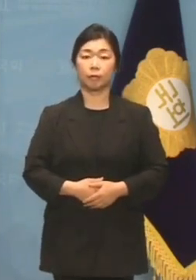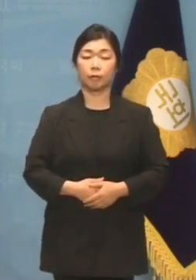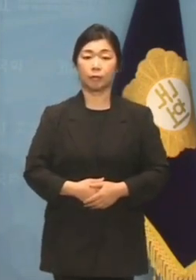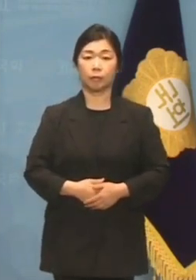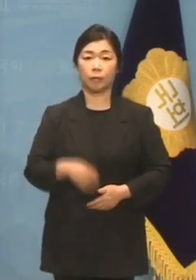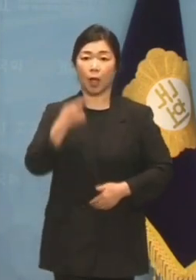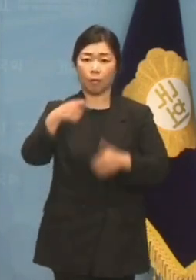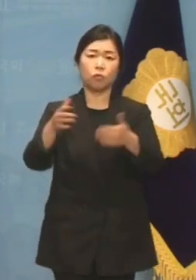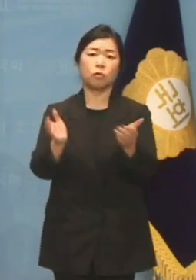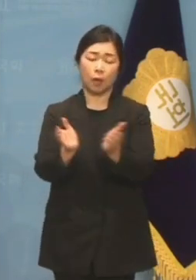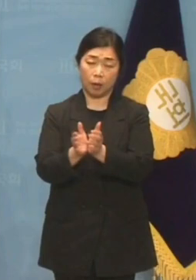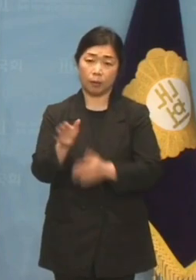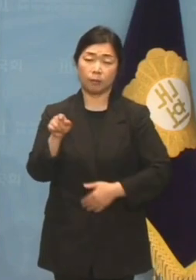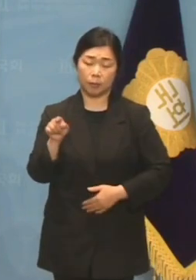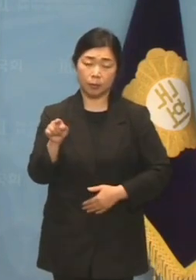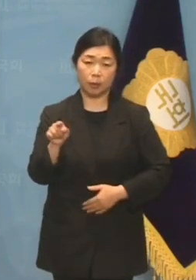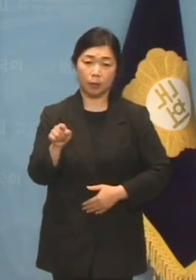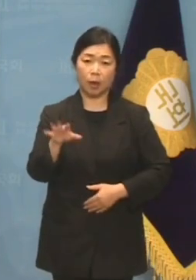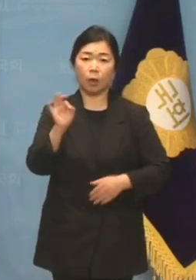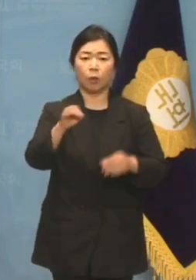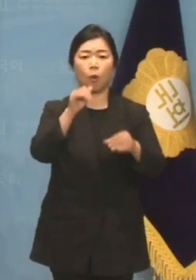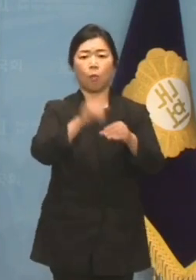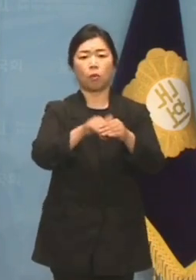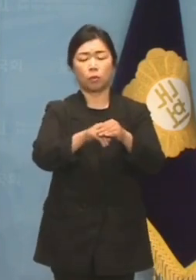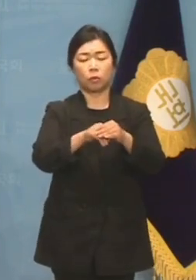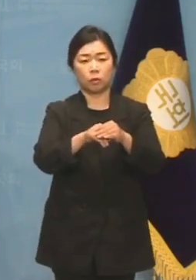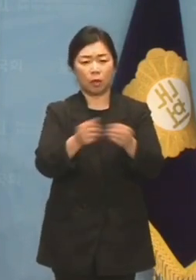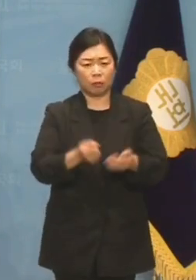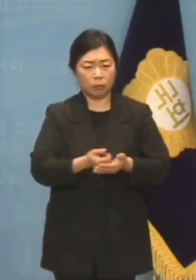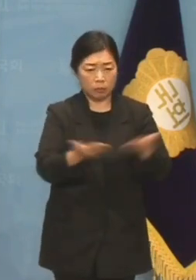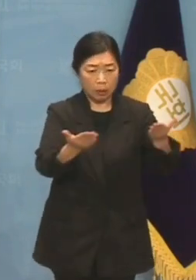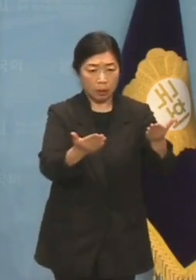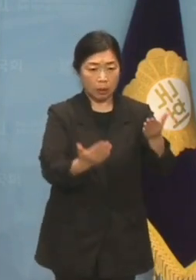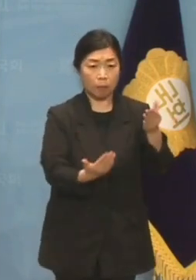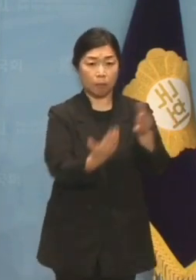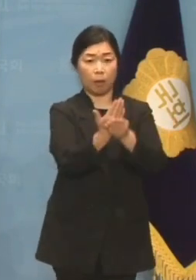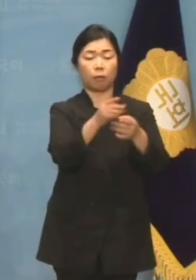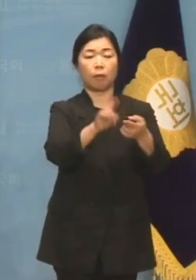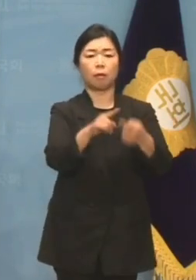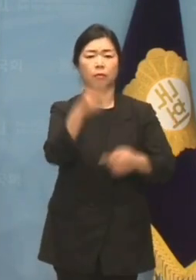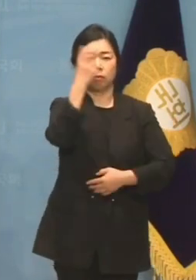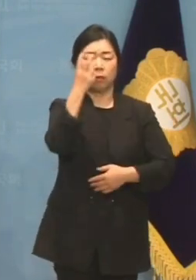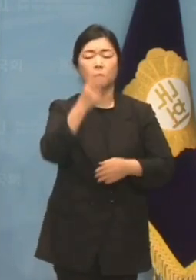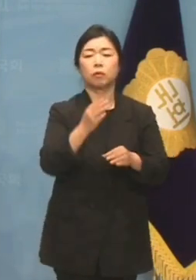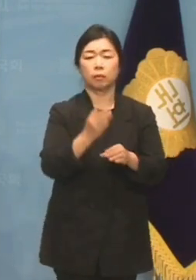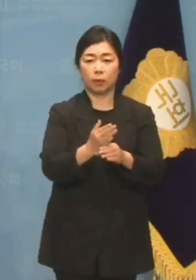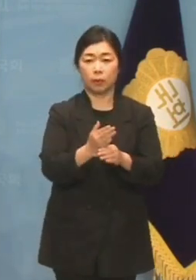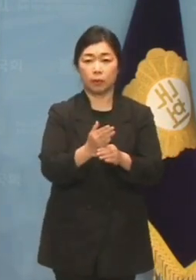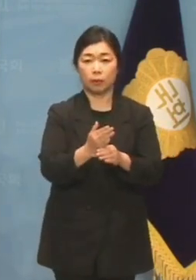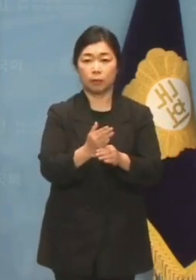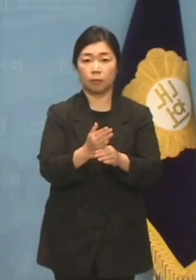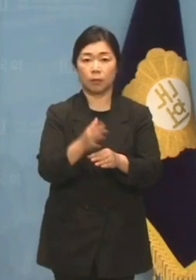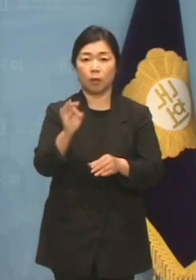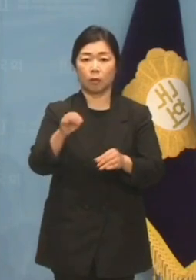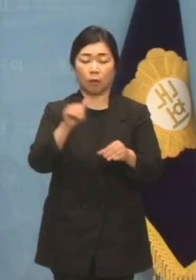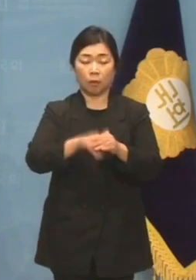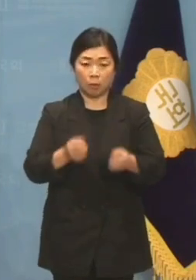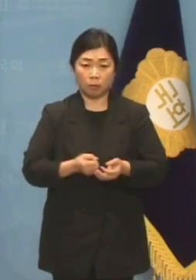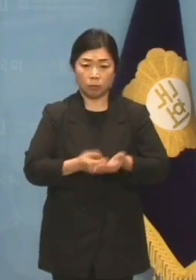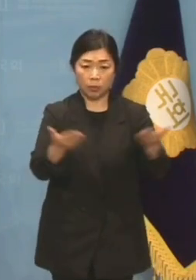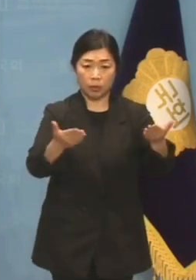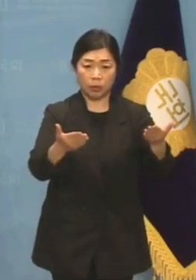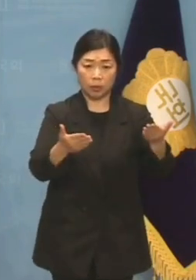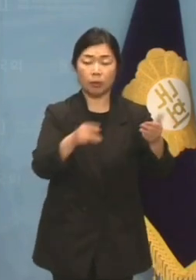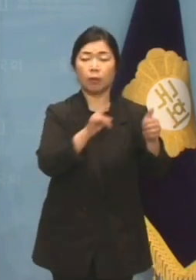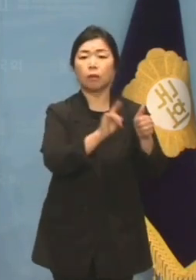더불어민주당 전당대회에 대한 수사가 속도를 내고 있습니다. 검찰은 돈 봉투를 뿌린 송영길 전 대표 측